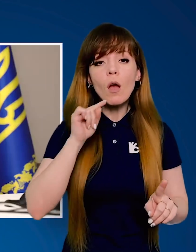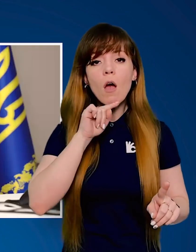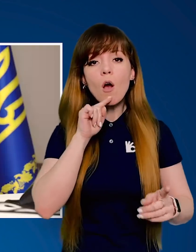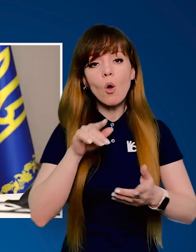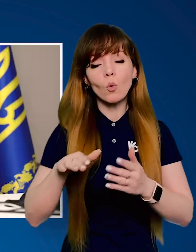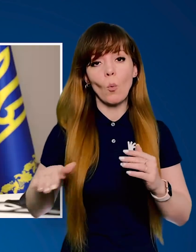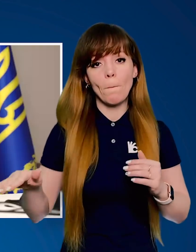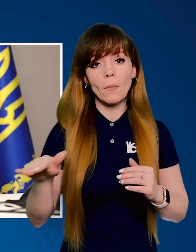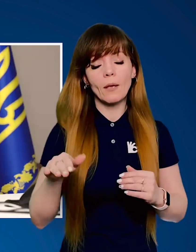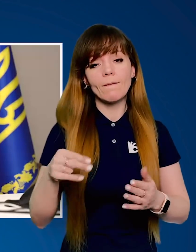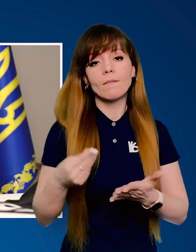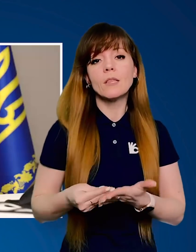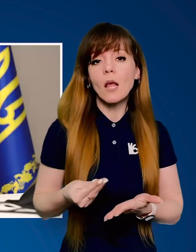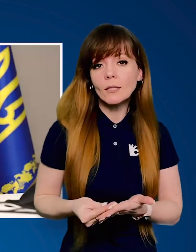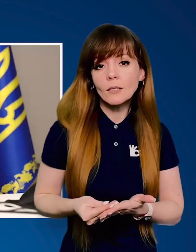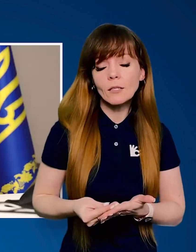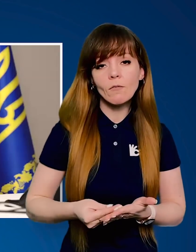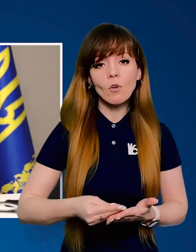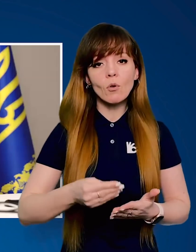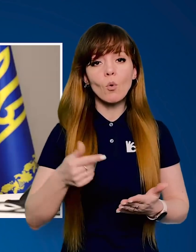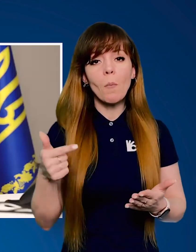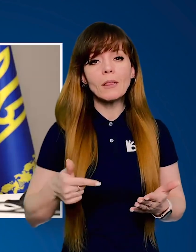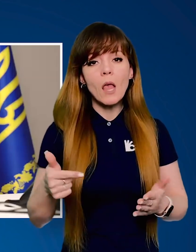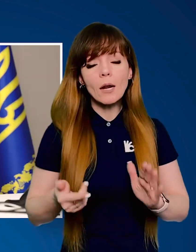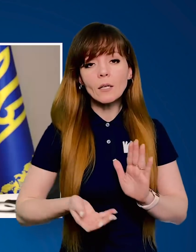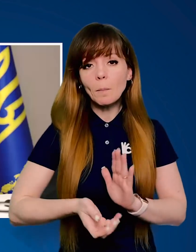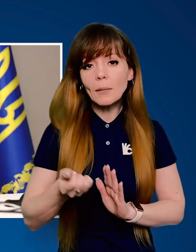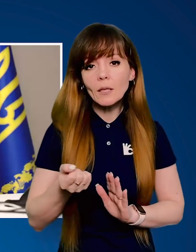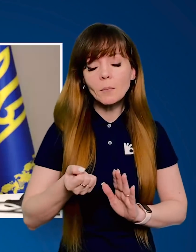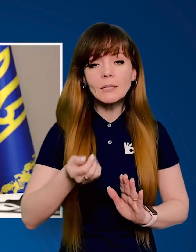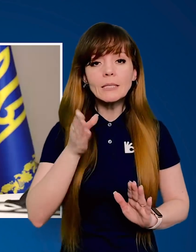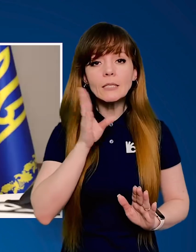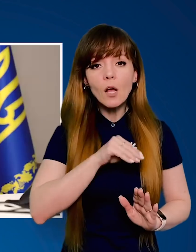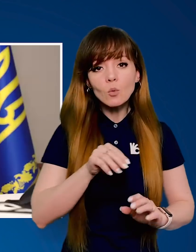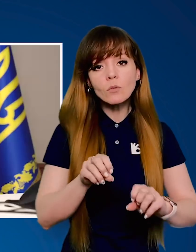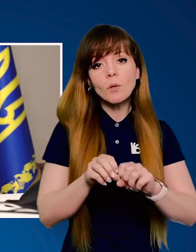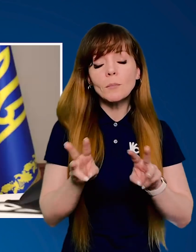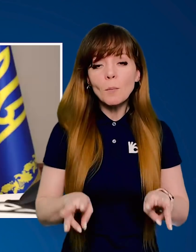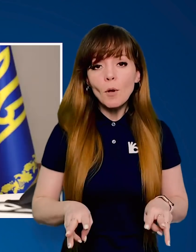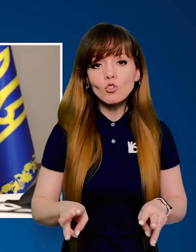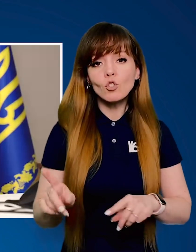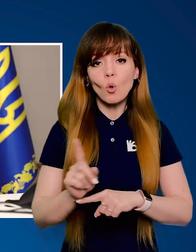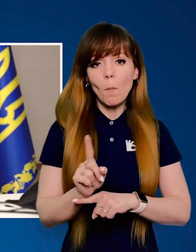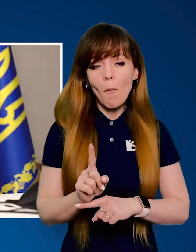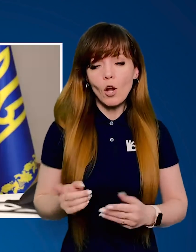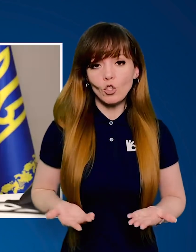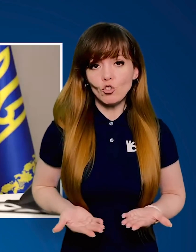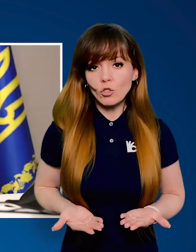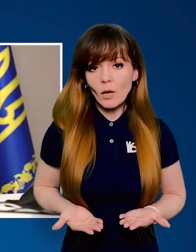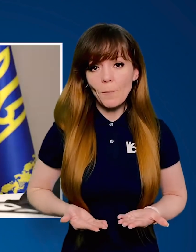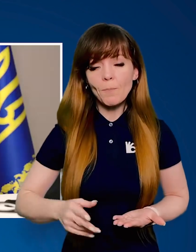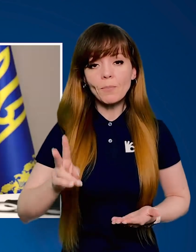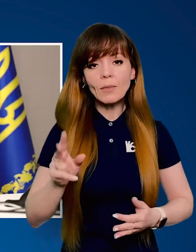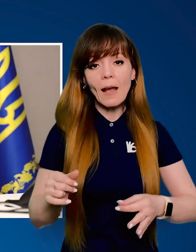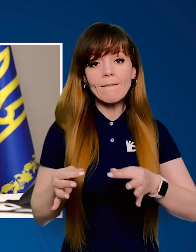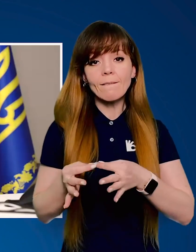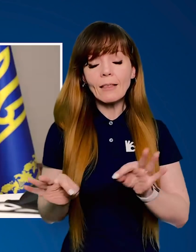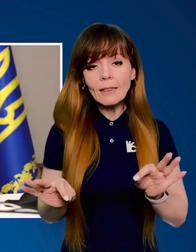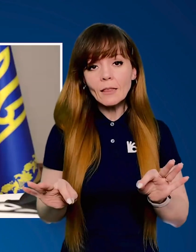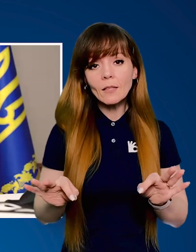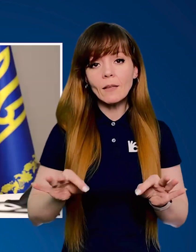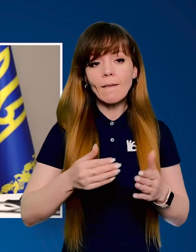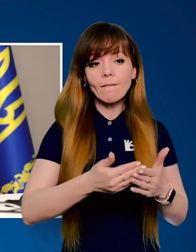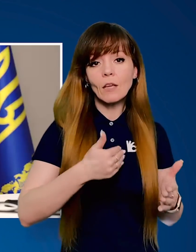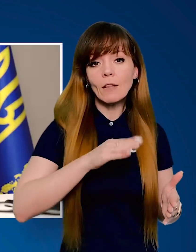площині економіки, фінансів, куманітарної підтримки, здатності забезпечити нормальне життя на